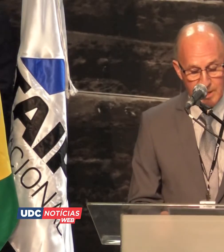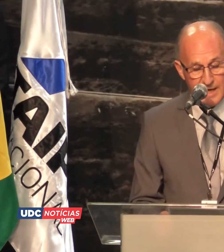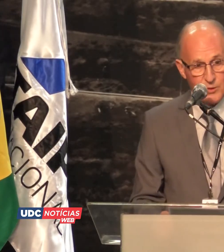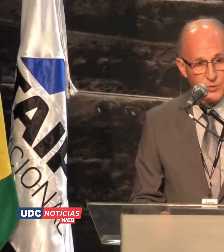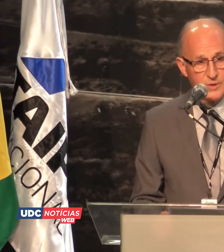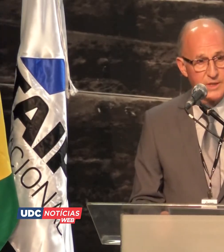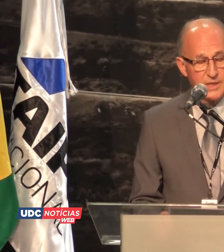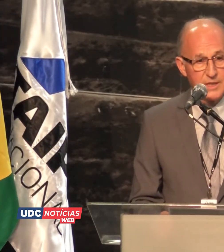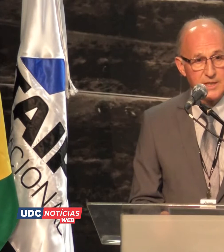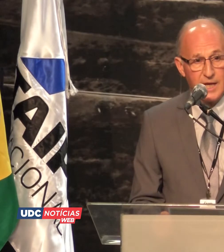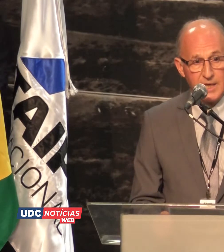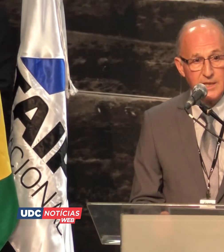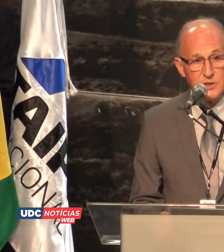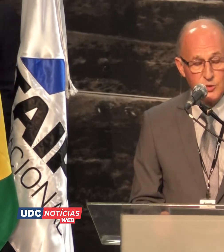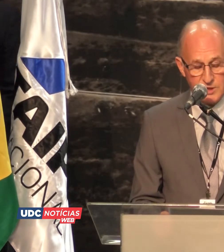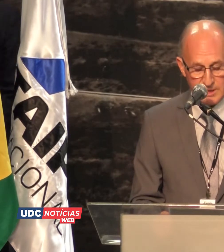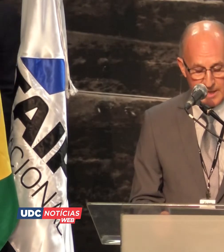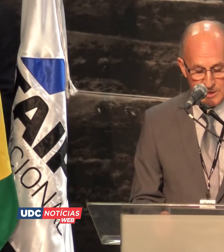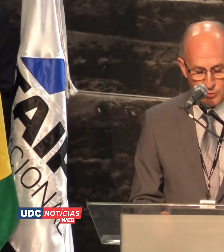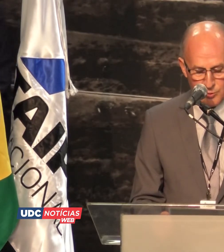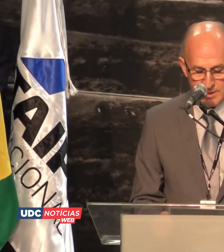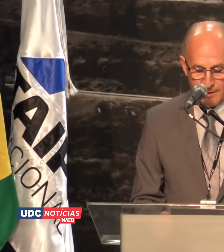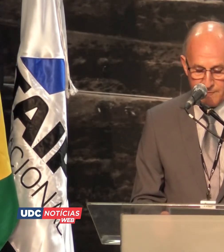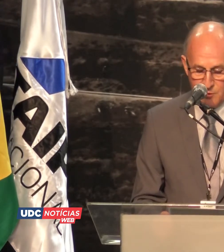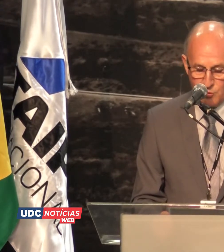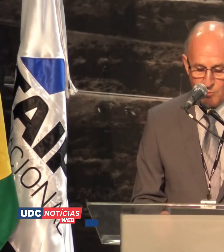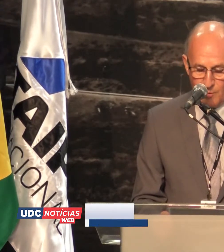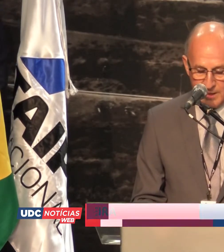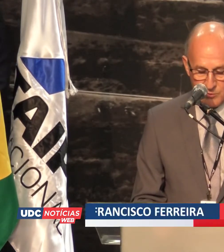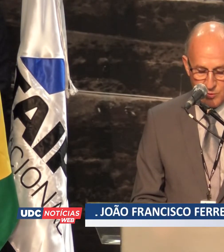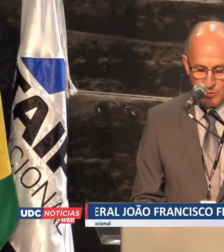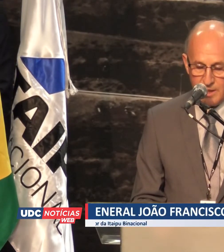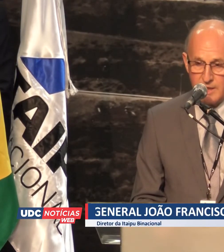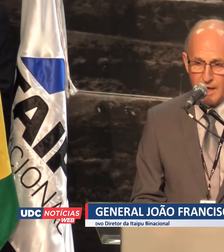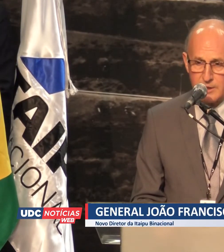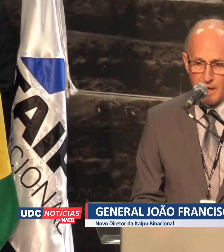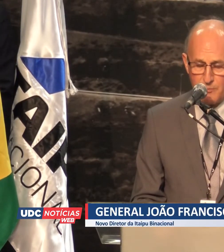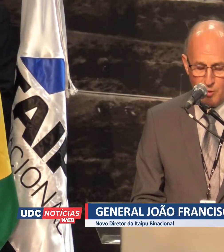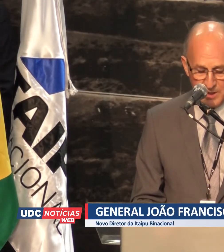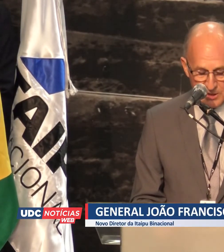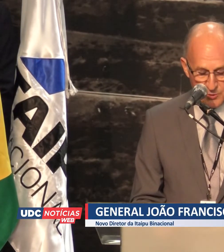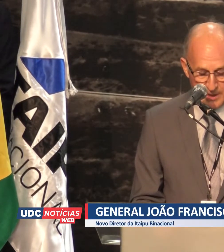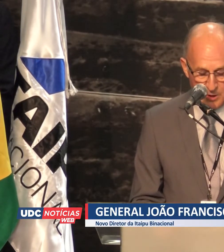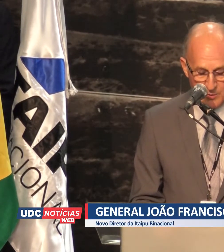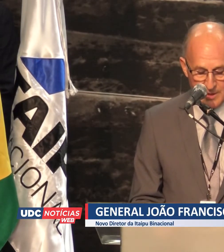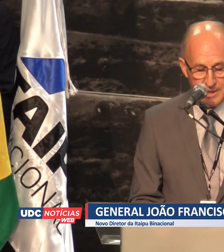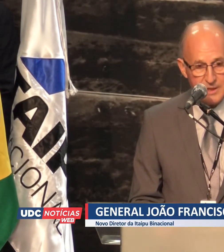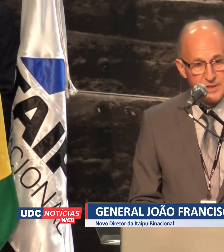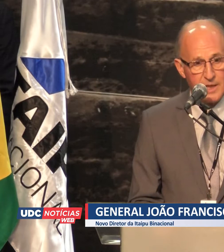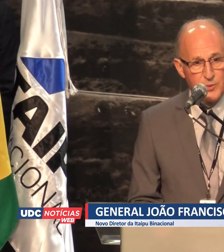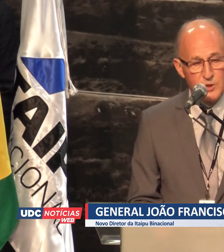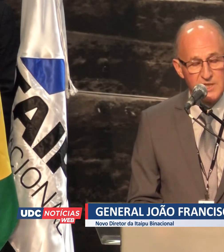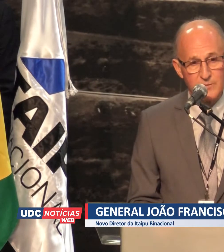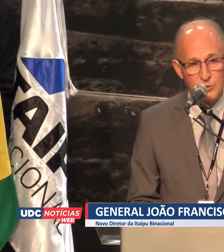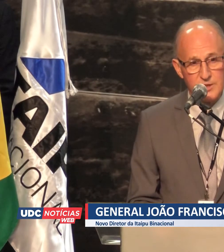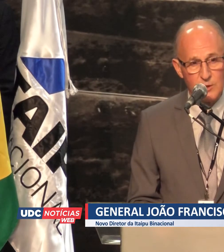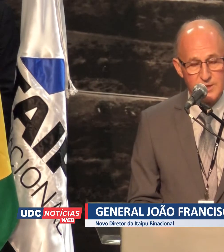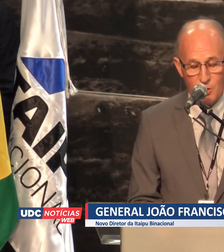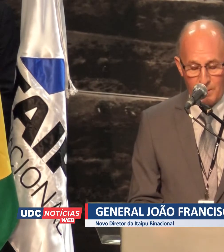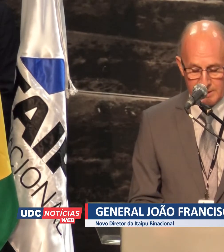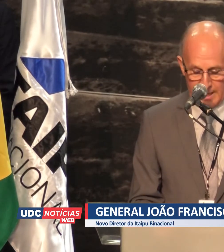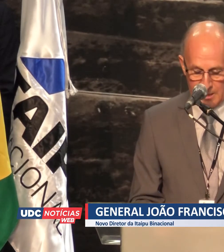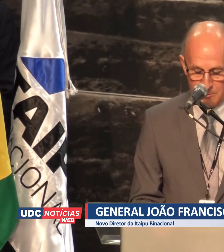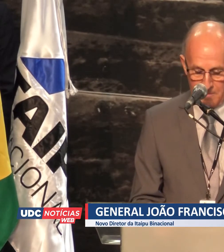responsabilidade do cargo e a grandiosidade do desafio no momento em que a Itaipu binacional se